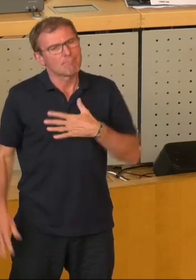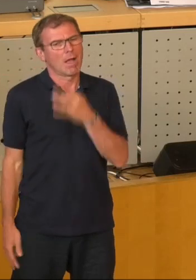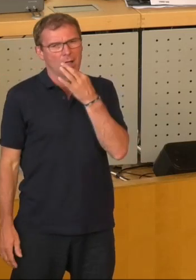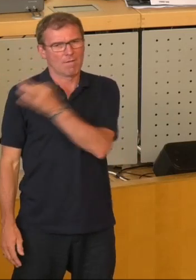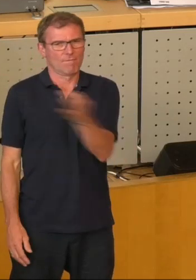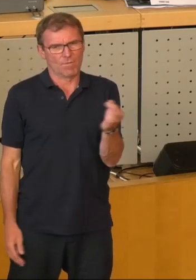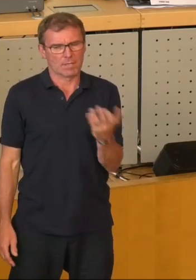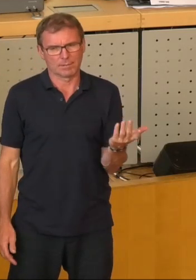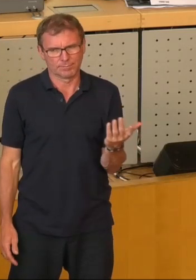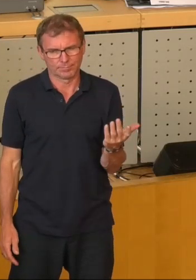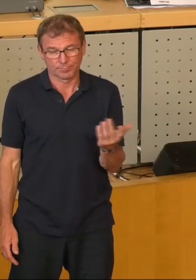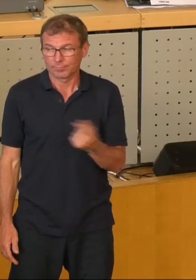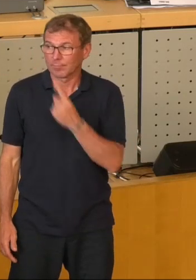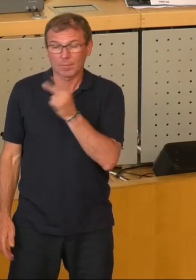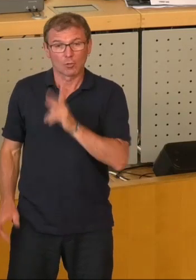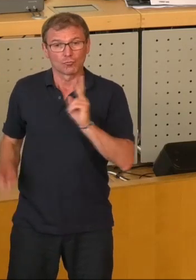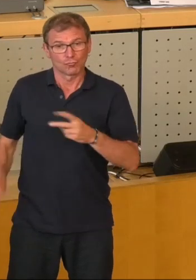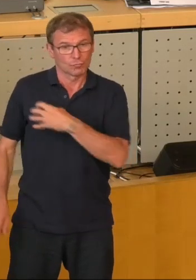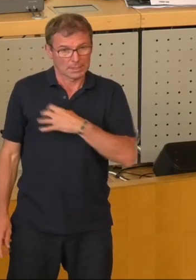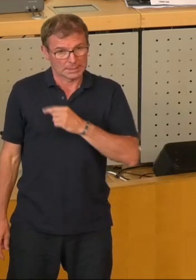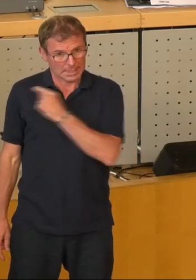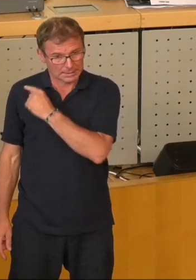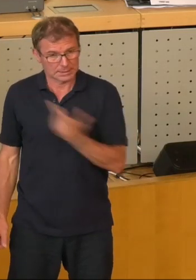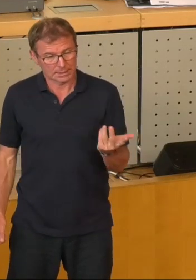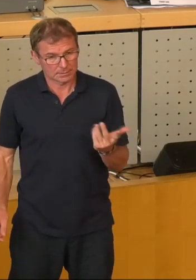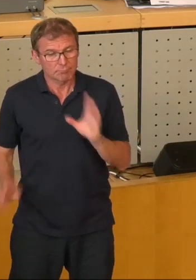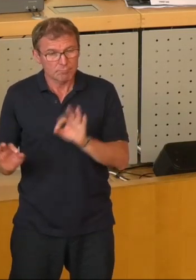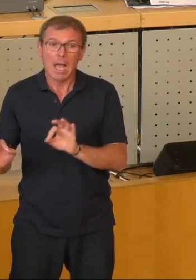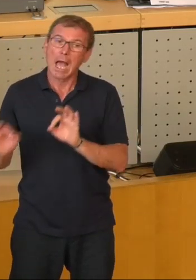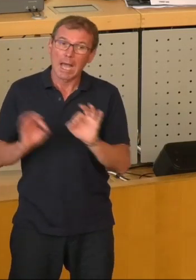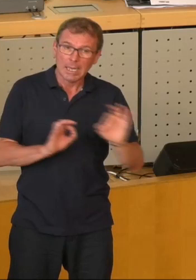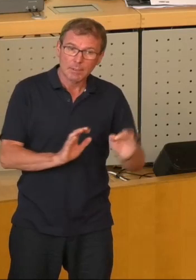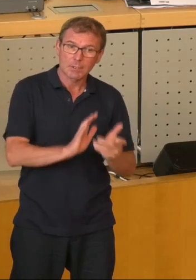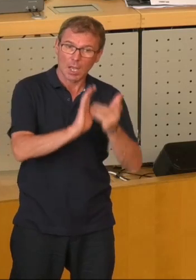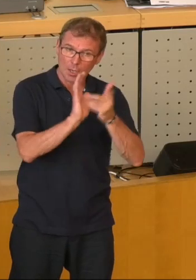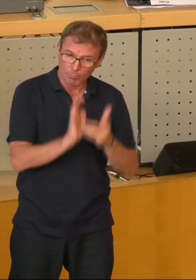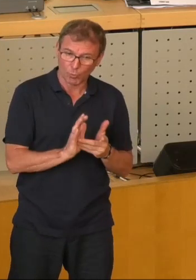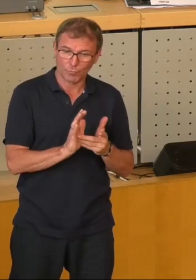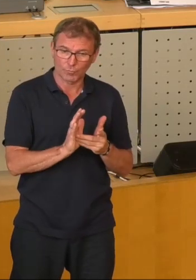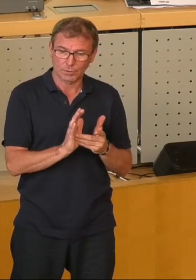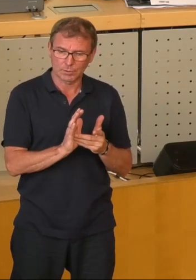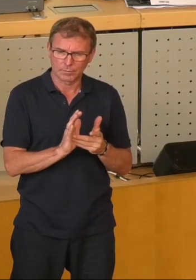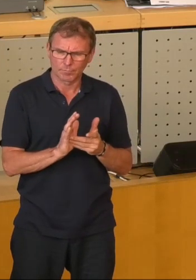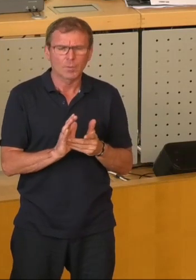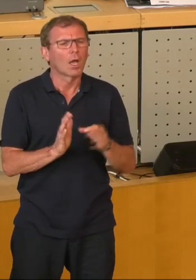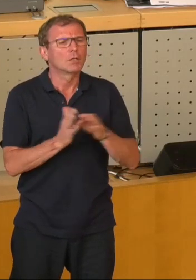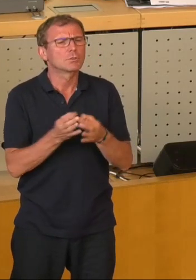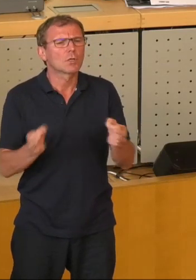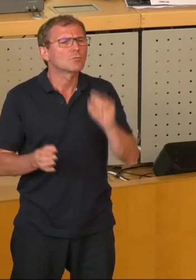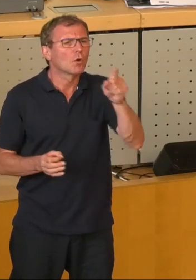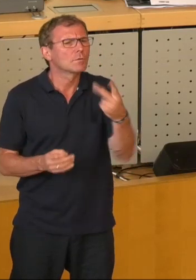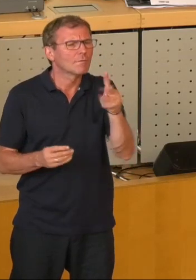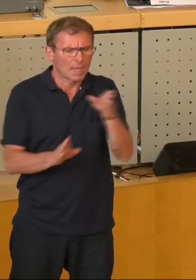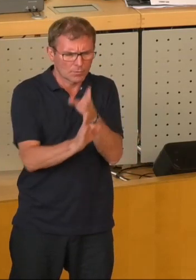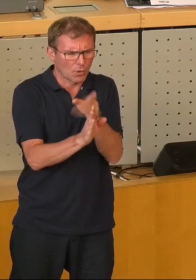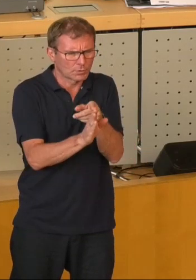wird seitens der Stadt Dresden regelmäßig geprüft, ob die nach, ich habe den Stichtag 1992 genommen,